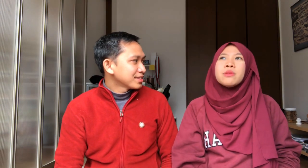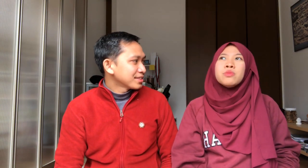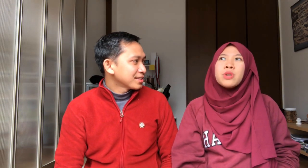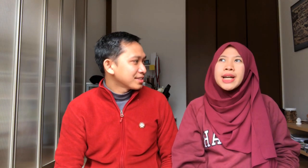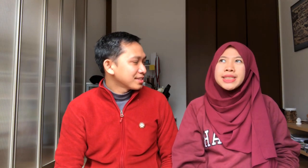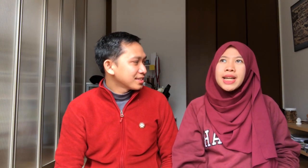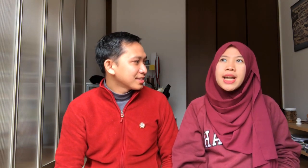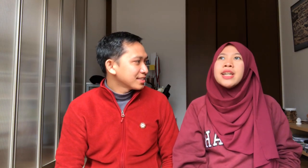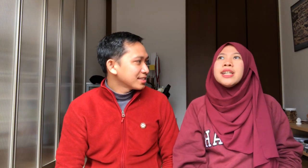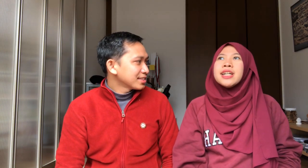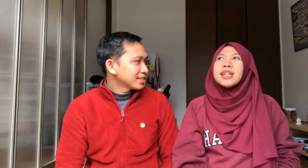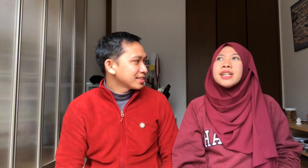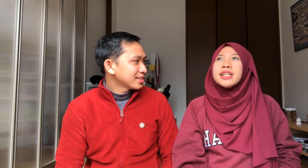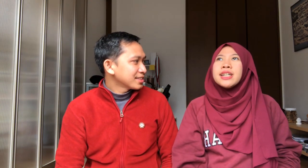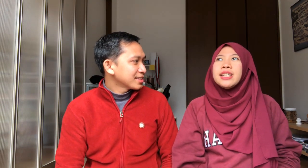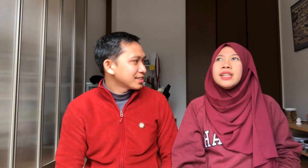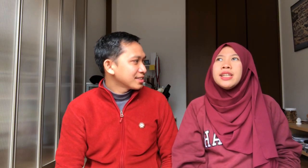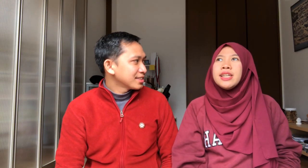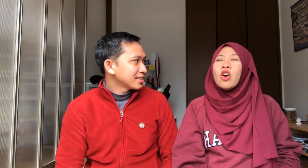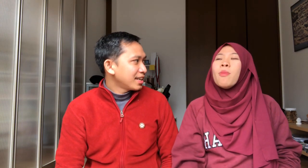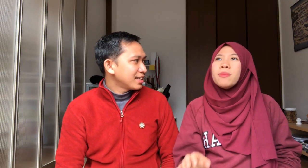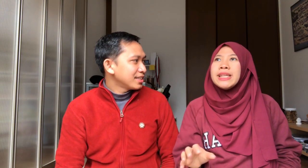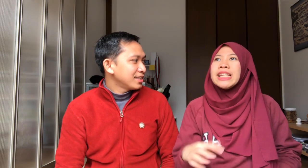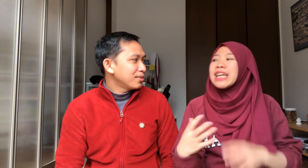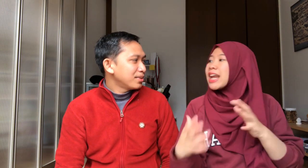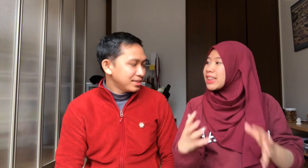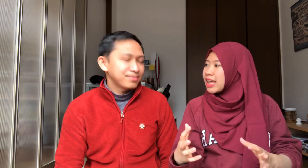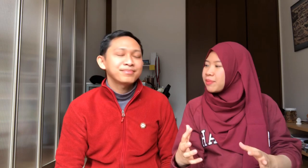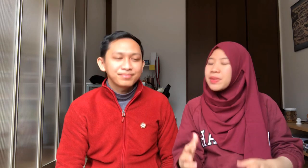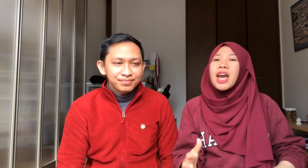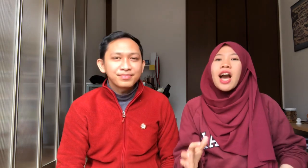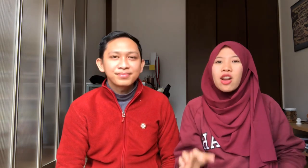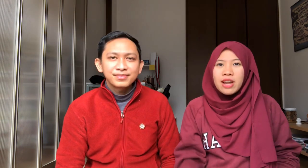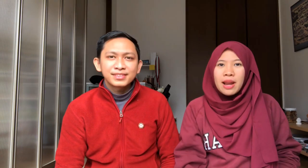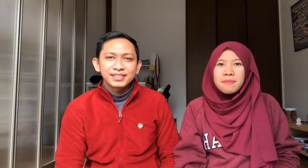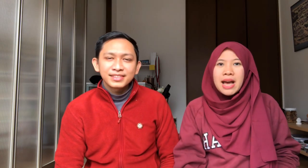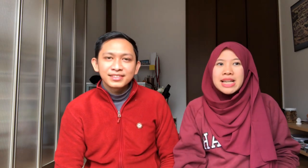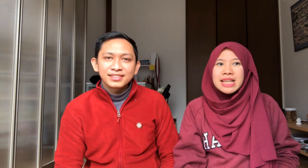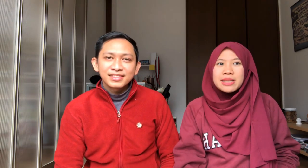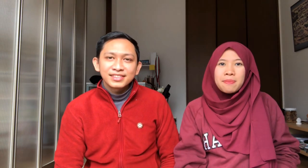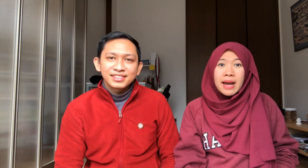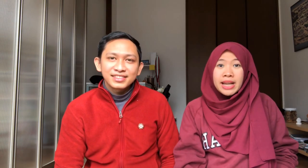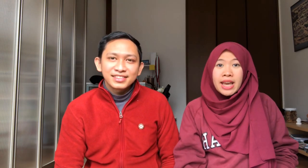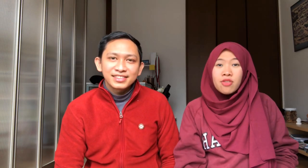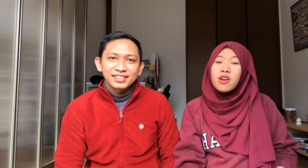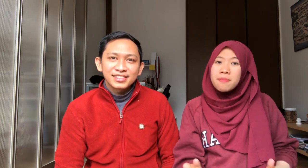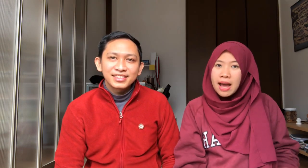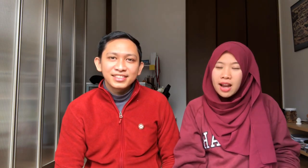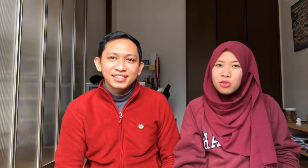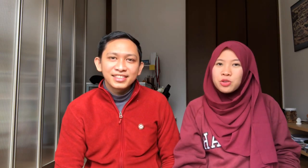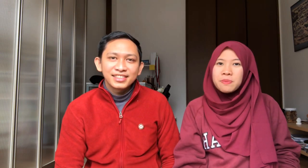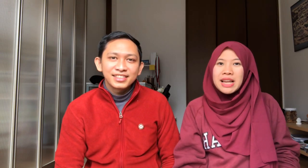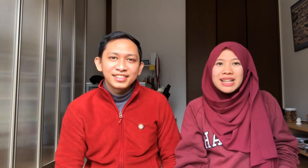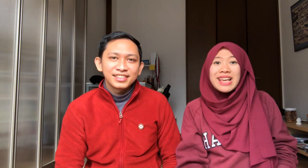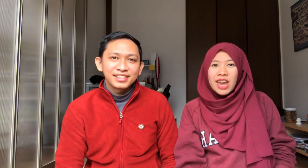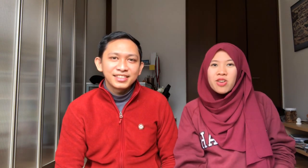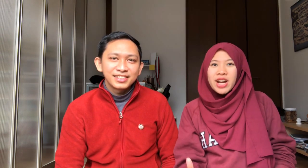semuanya Di Di Isyaratin Kalau dalam bahasa Jepang yang formal Untuk bilang saya orang